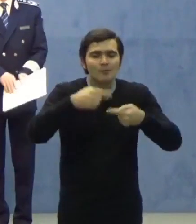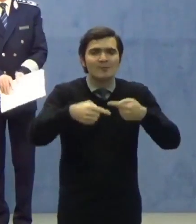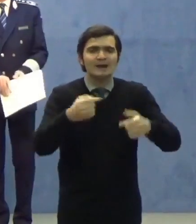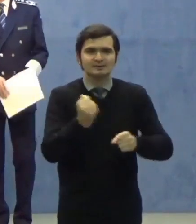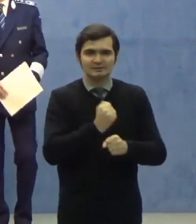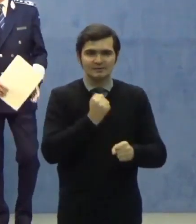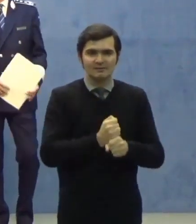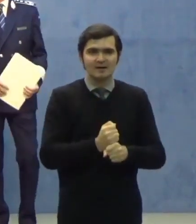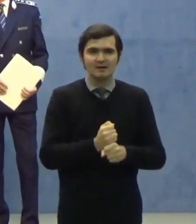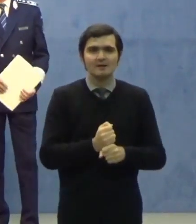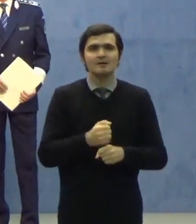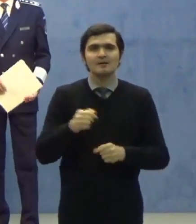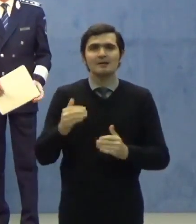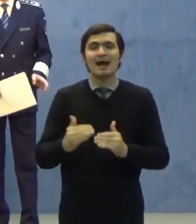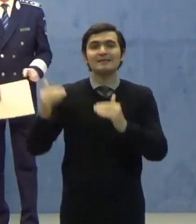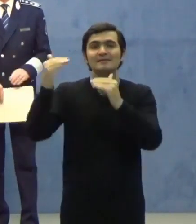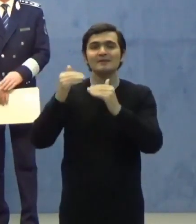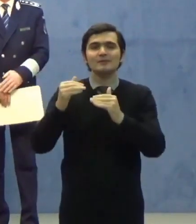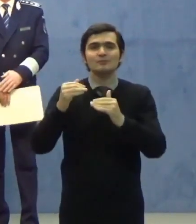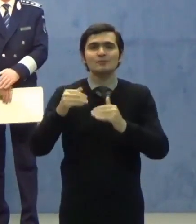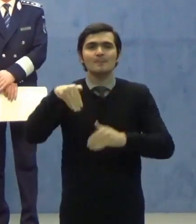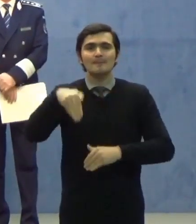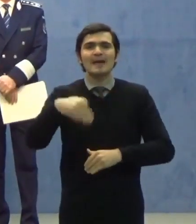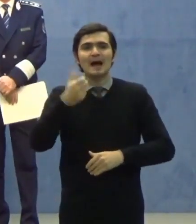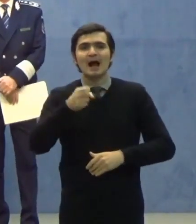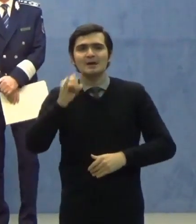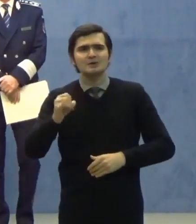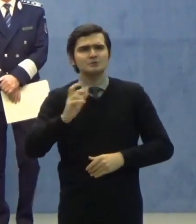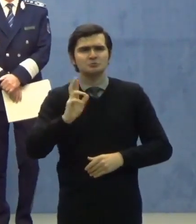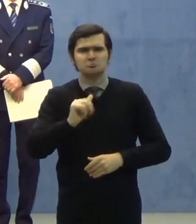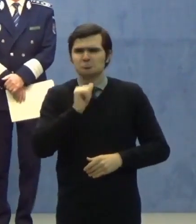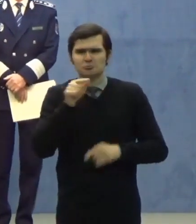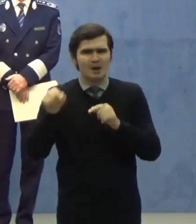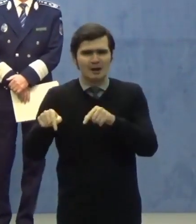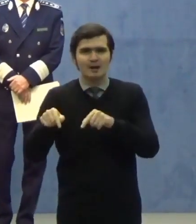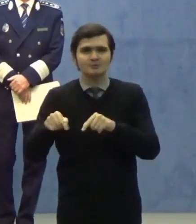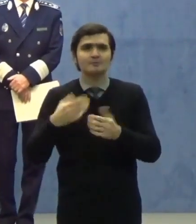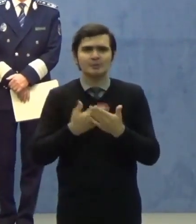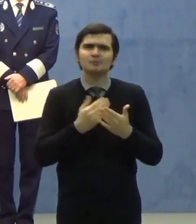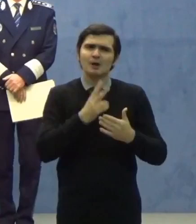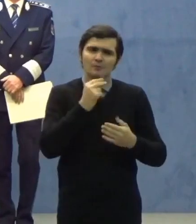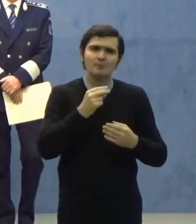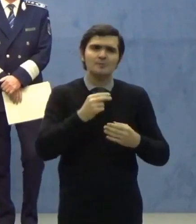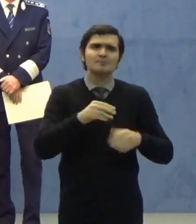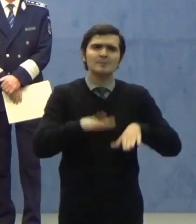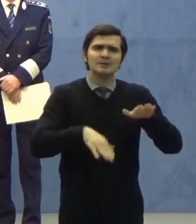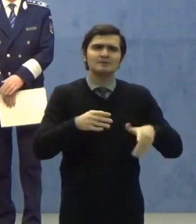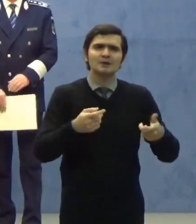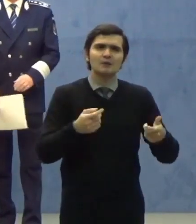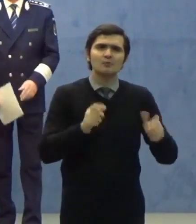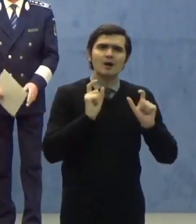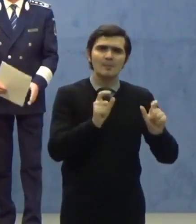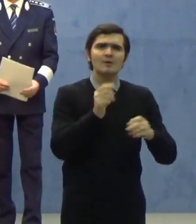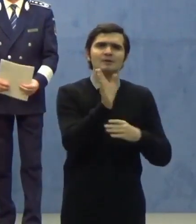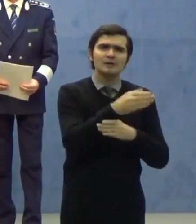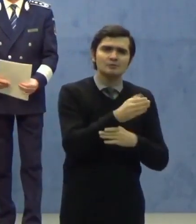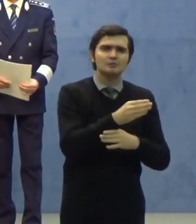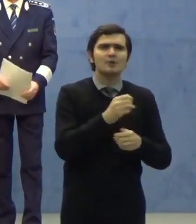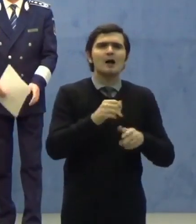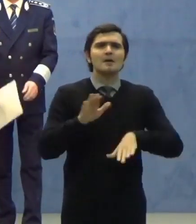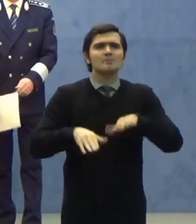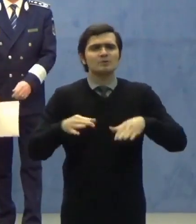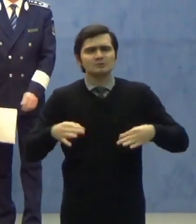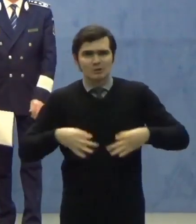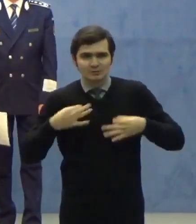de către structurile Ministerului Afaceri Interne, dar nu numai, pentru că aici vorbim și de Ministerul Apărării Naționale și de Ministerul